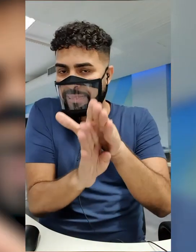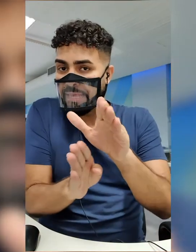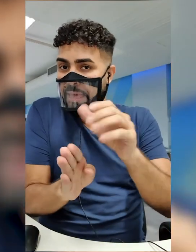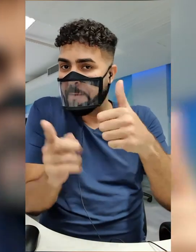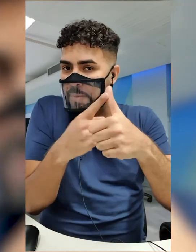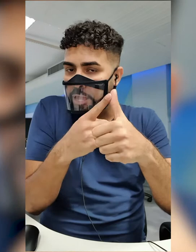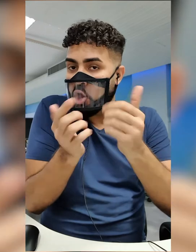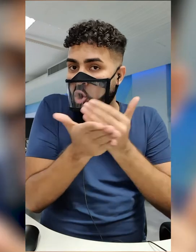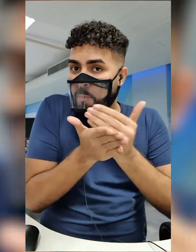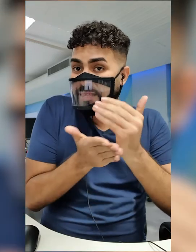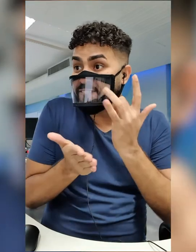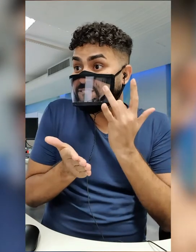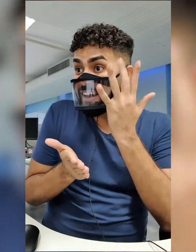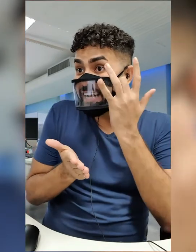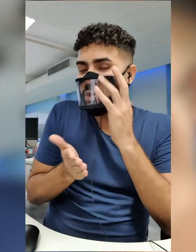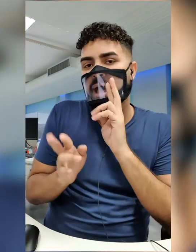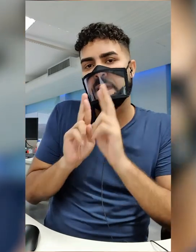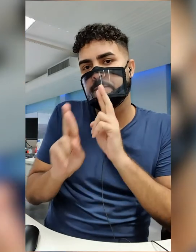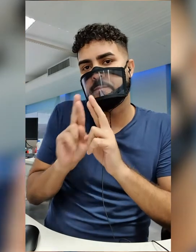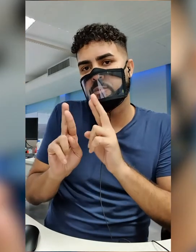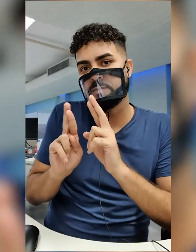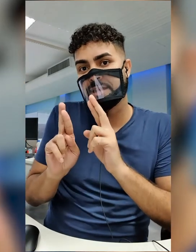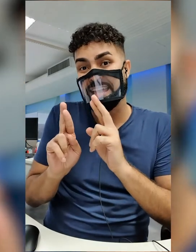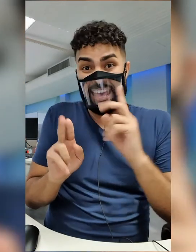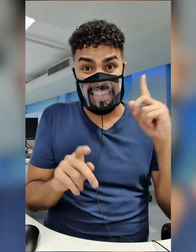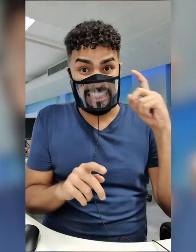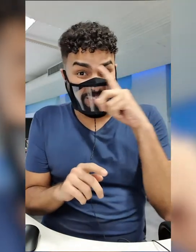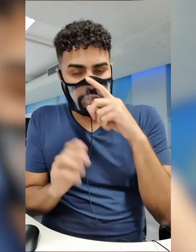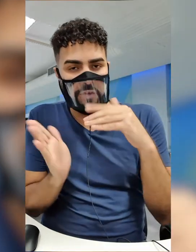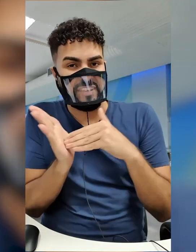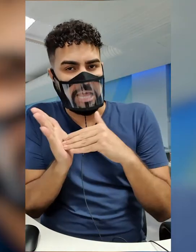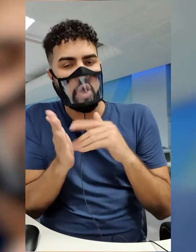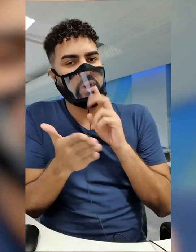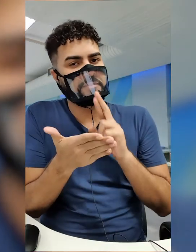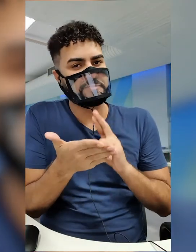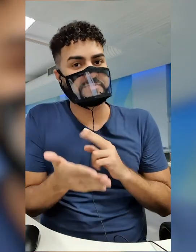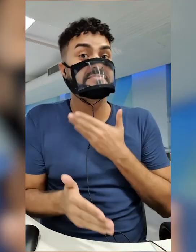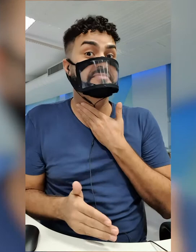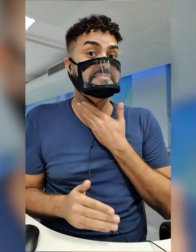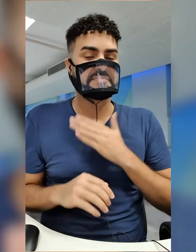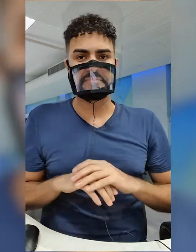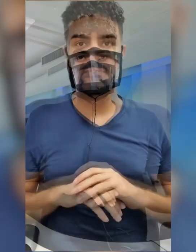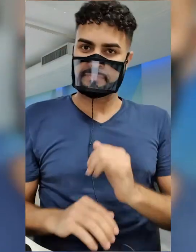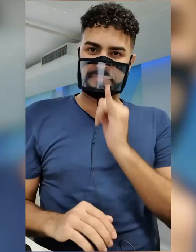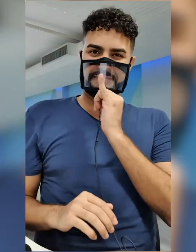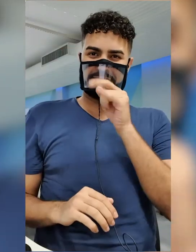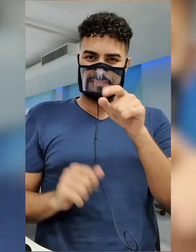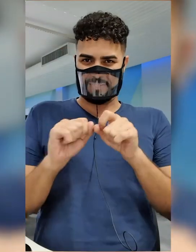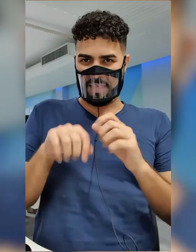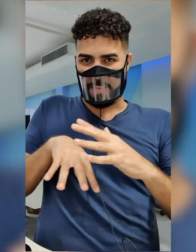resolva primeiro as questões mais fáceis e deixe as mais difíceis para o final. Por exemplo, você está fazendo uma questão de matemática que